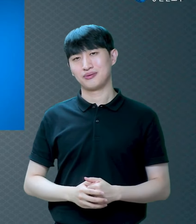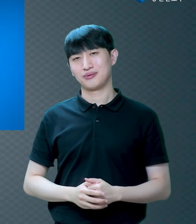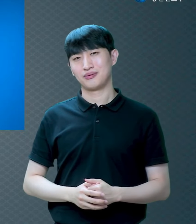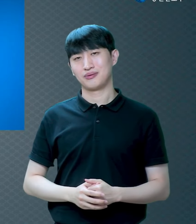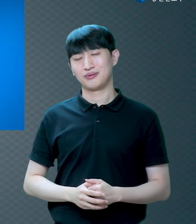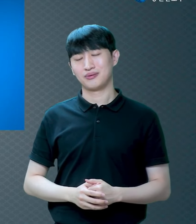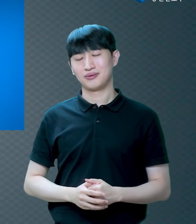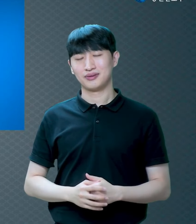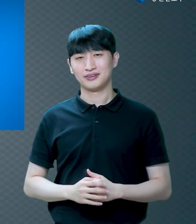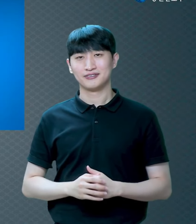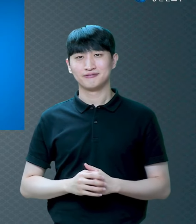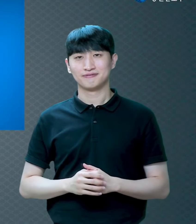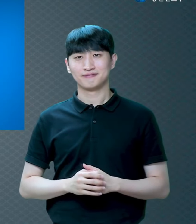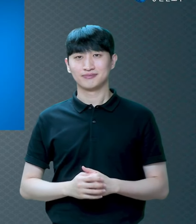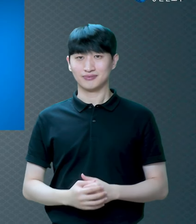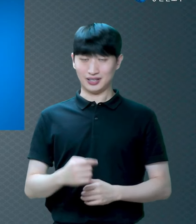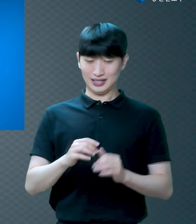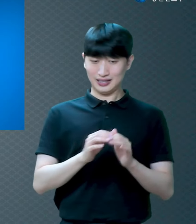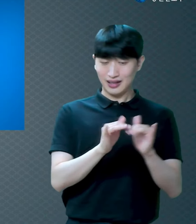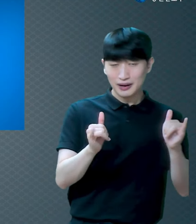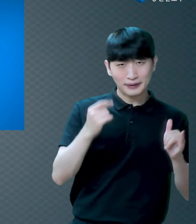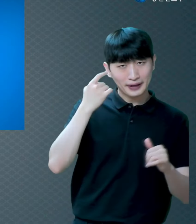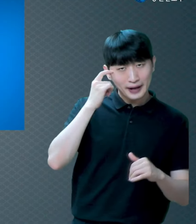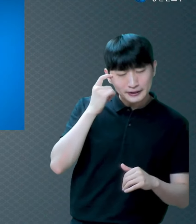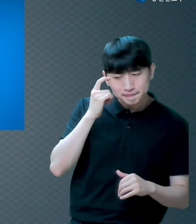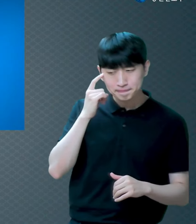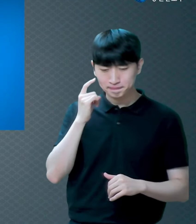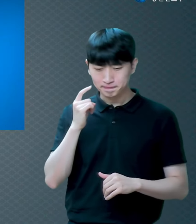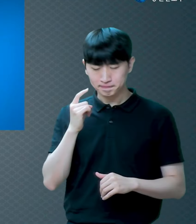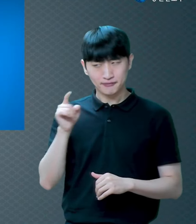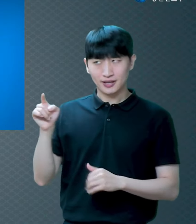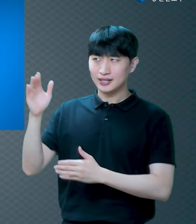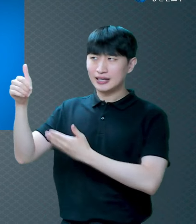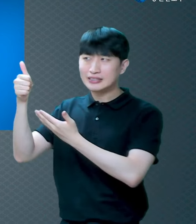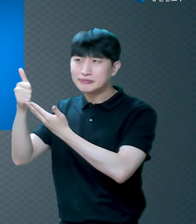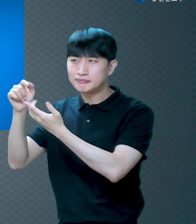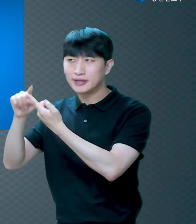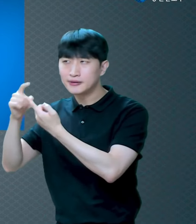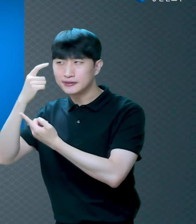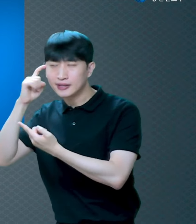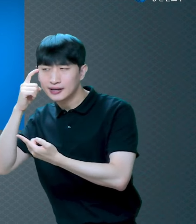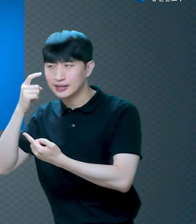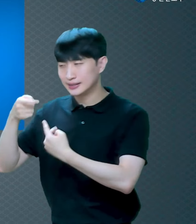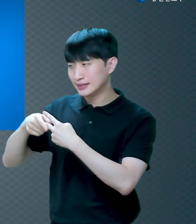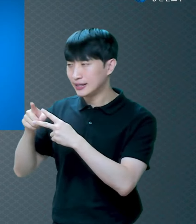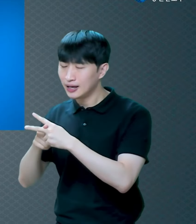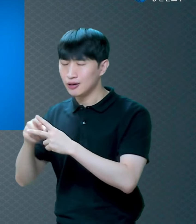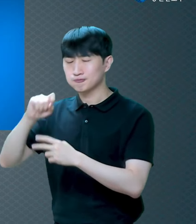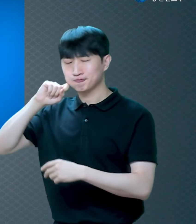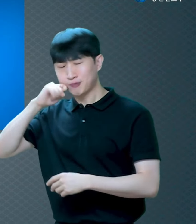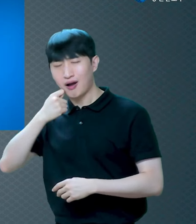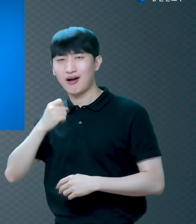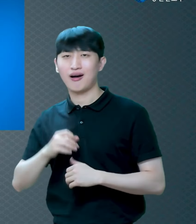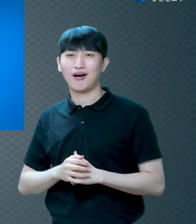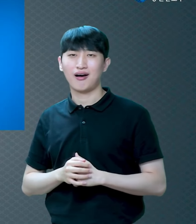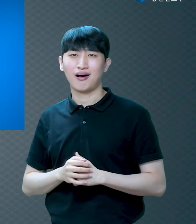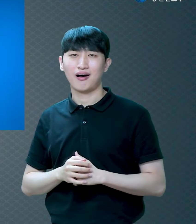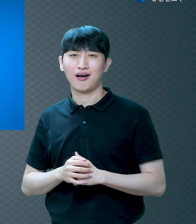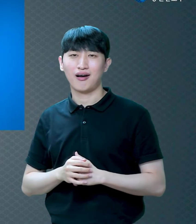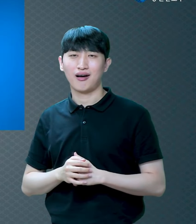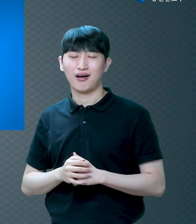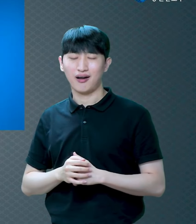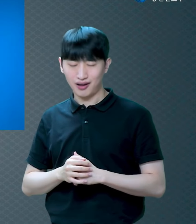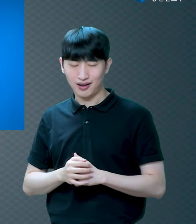그런데 내 생각 가지고 하나님 이해하려고 하니까 이해가 안 돼요 이해가 안